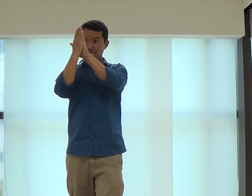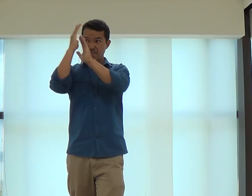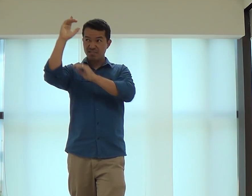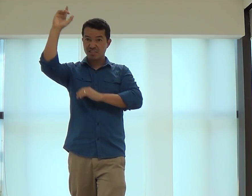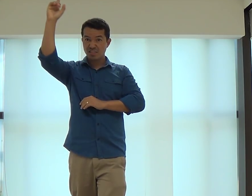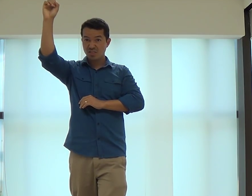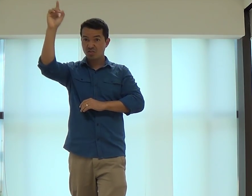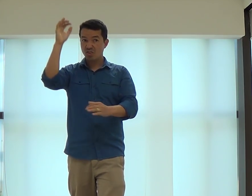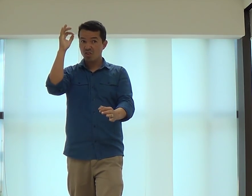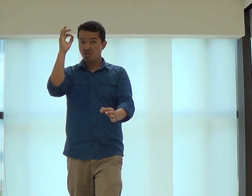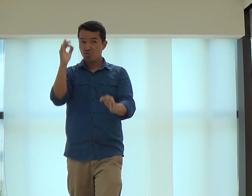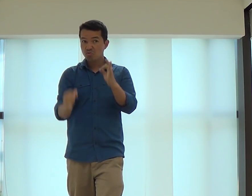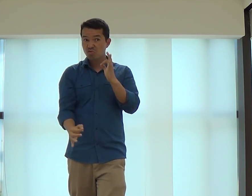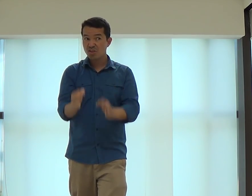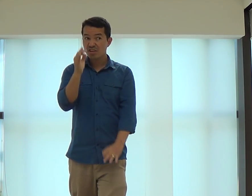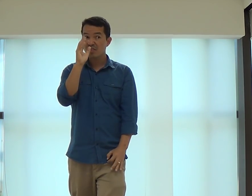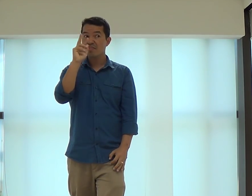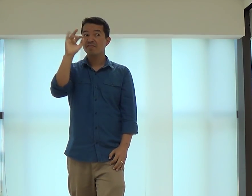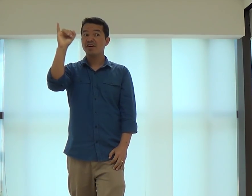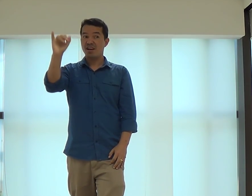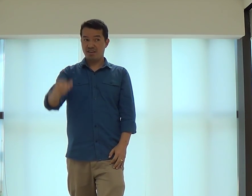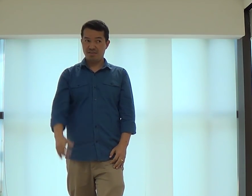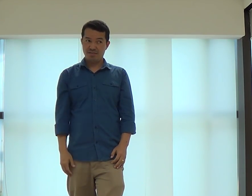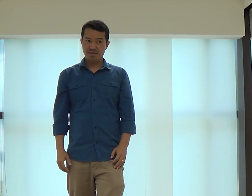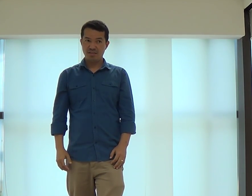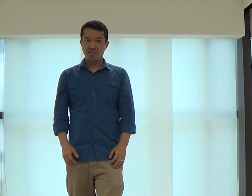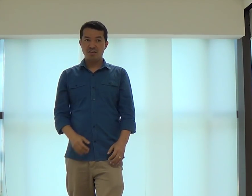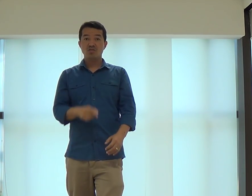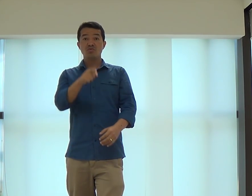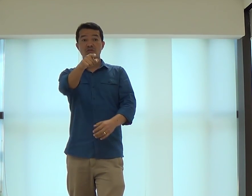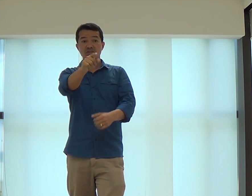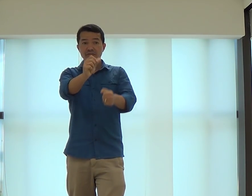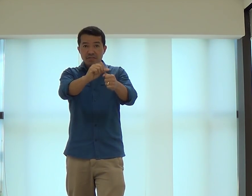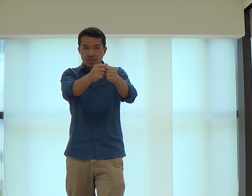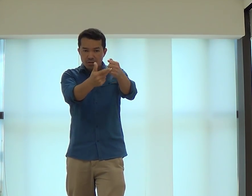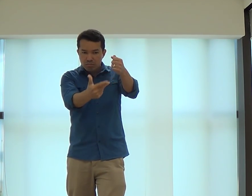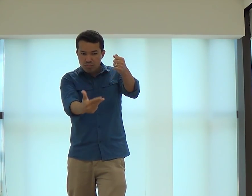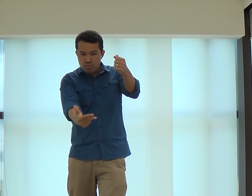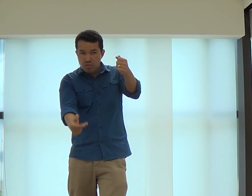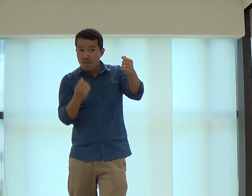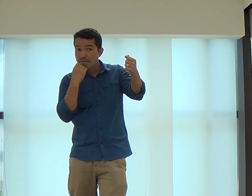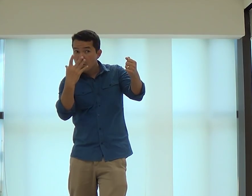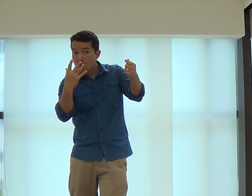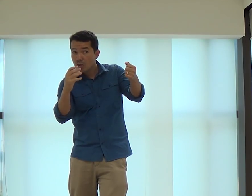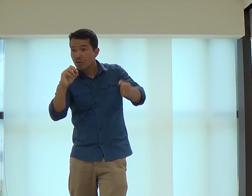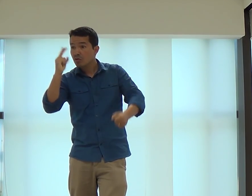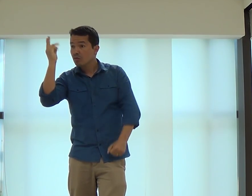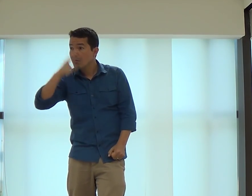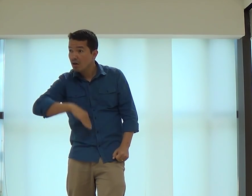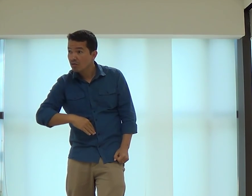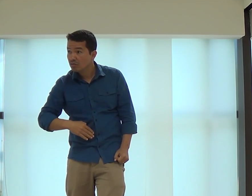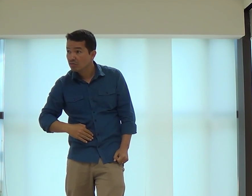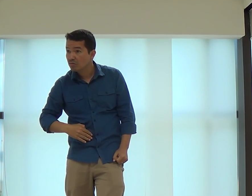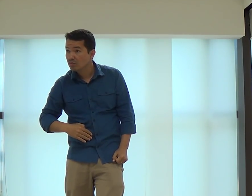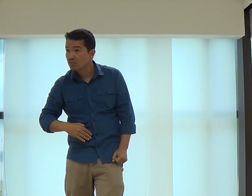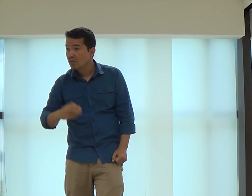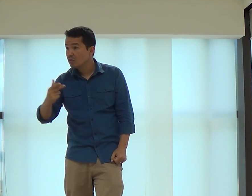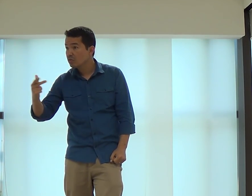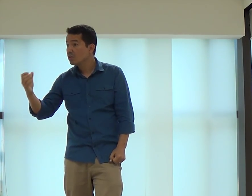A gente vai estar frente a frente com Deus no dia do julgamento. E todas as coisas que você fez, sendo bom,